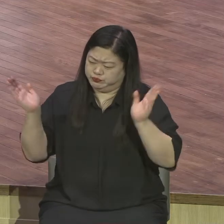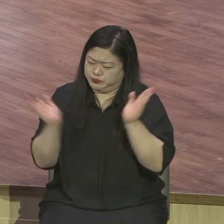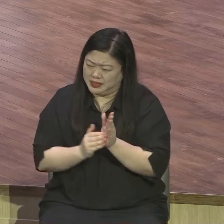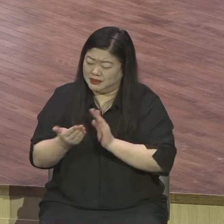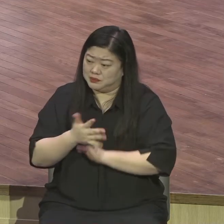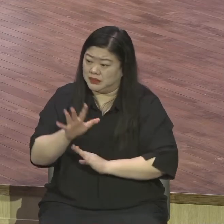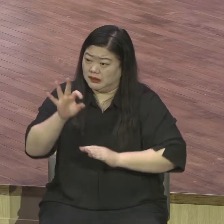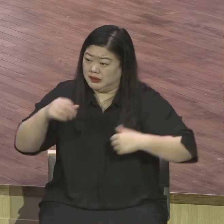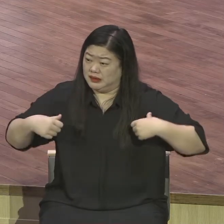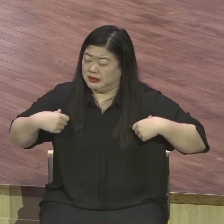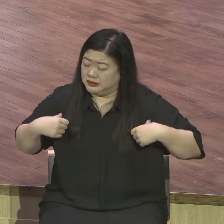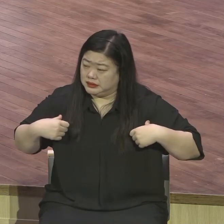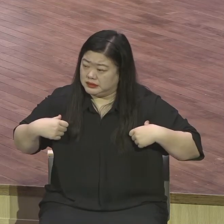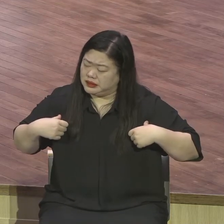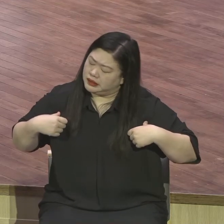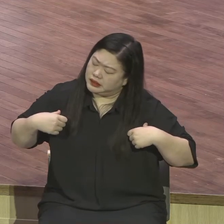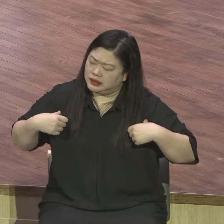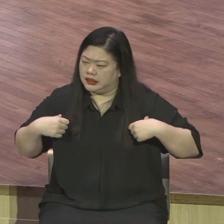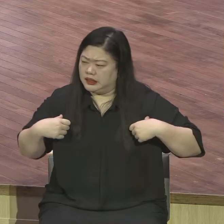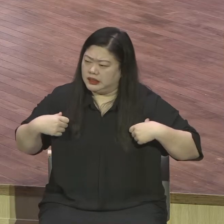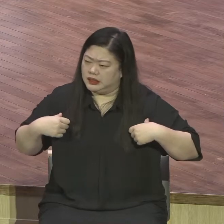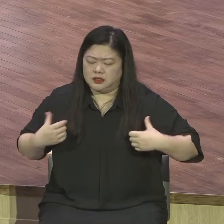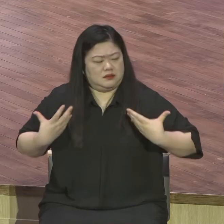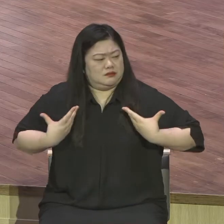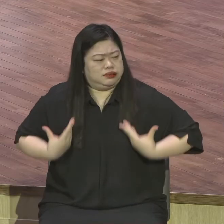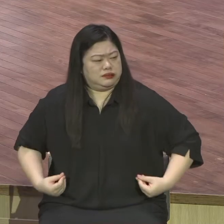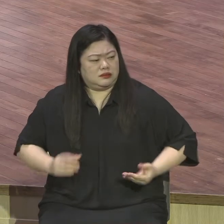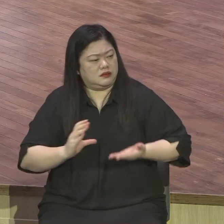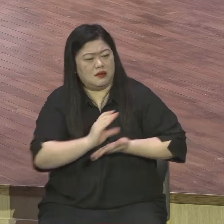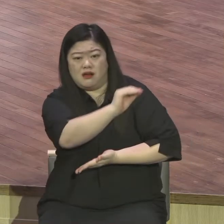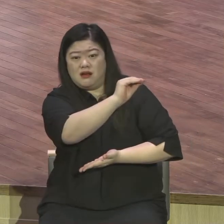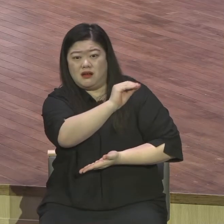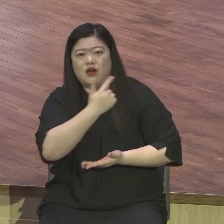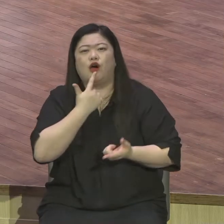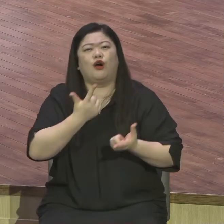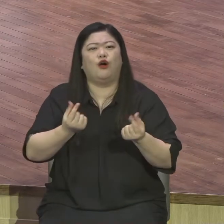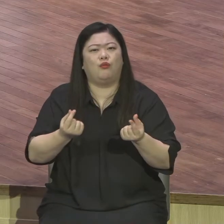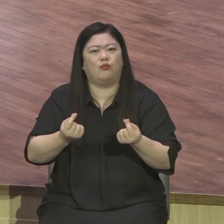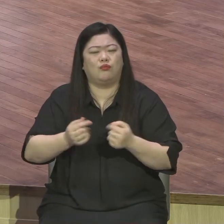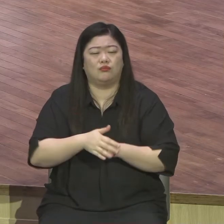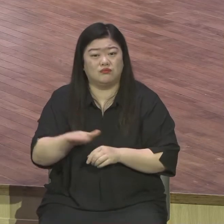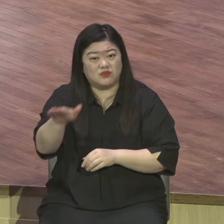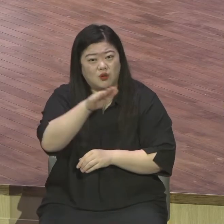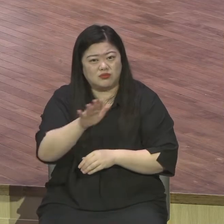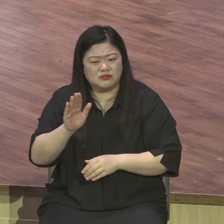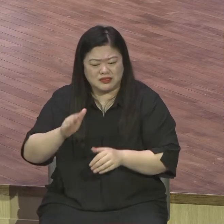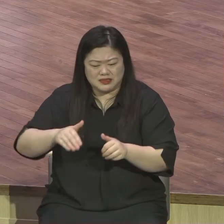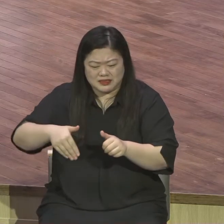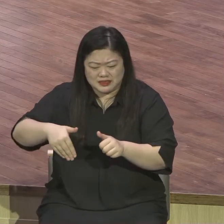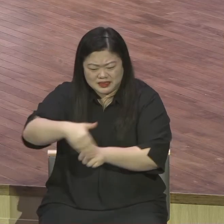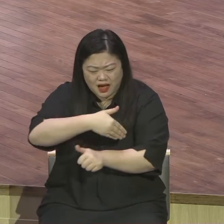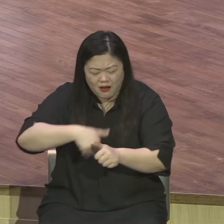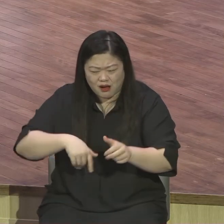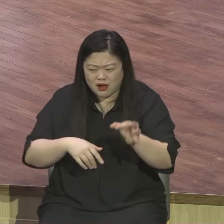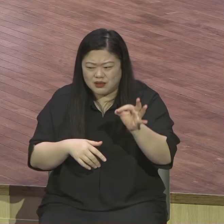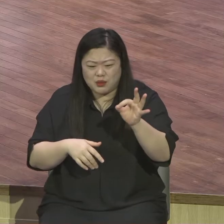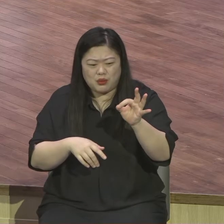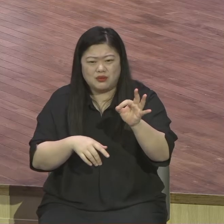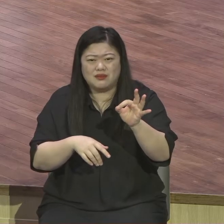참 상처 많이 받고 시험 많이 받죠. 물질에 대해서. 예수님께서 아주 분명하게 이 두